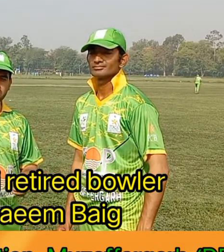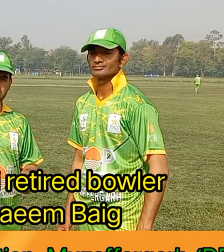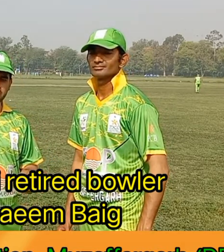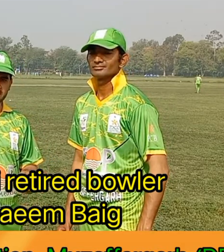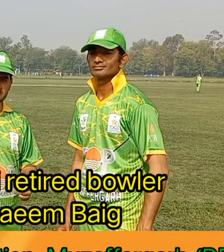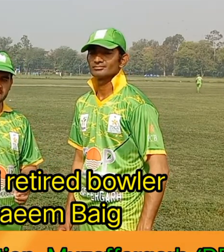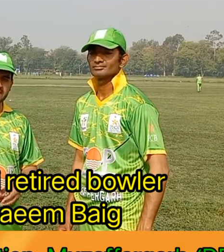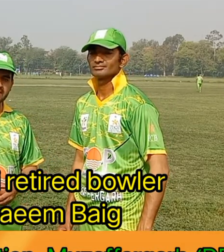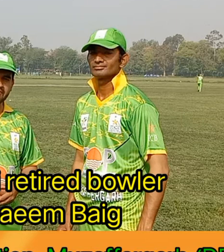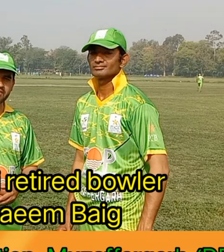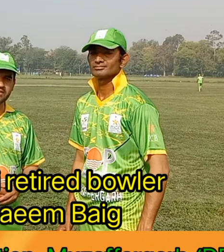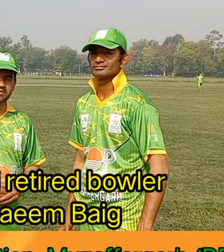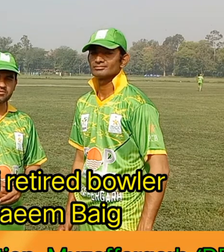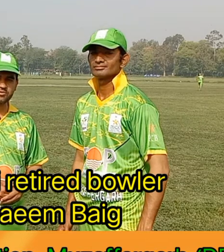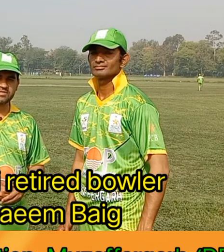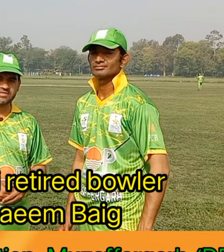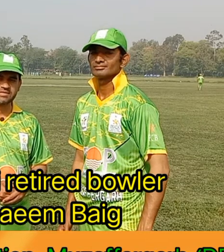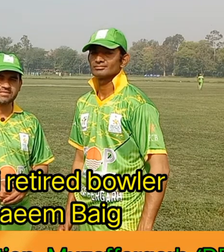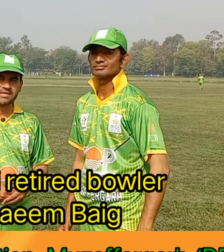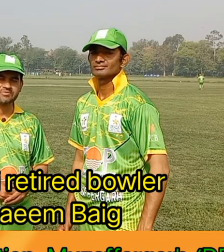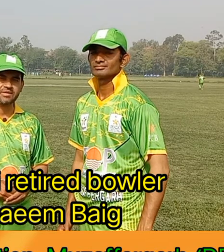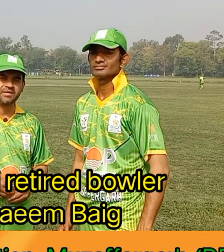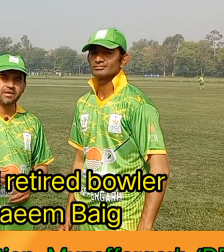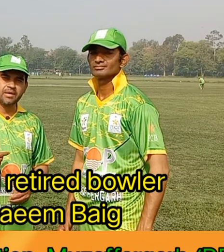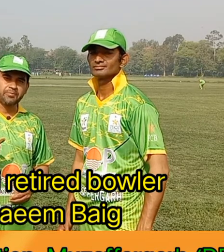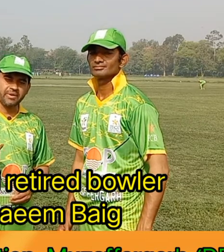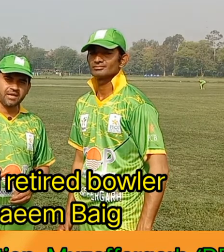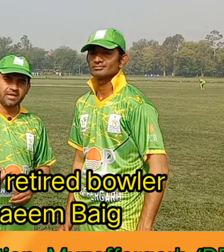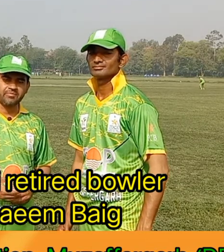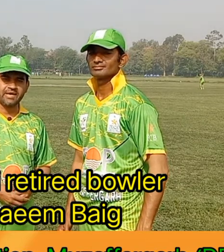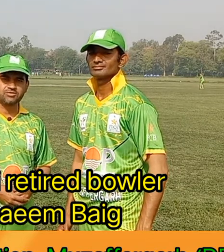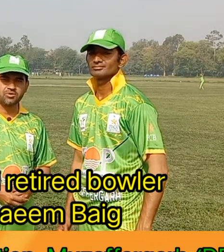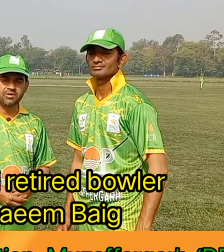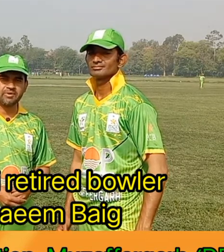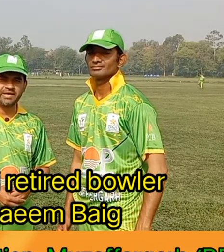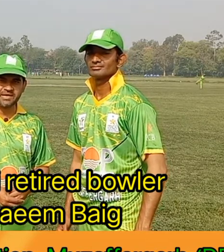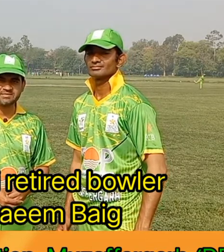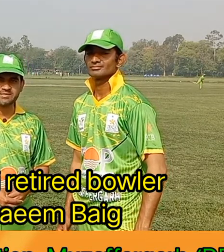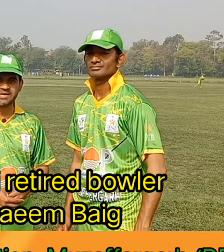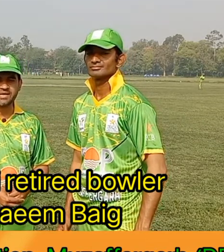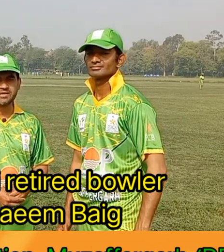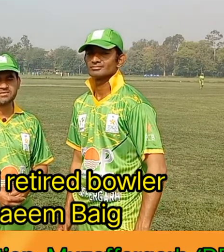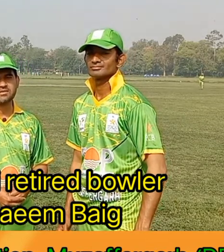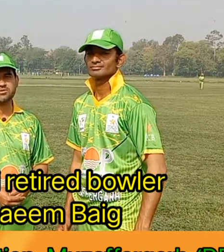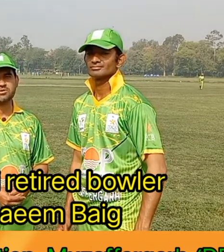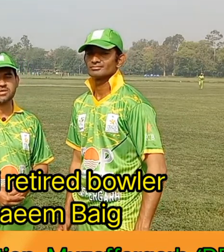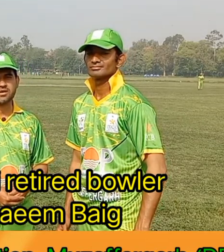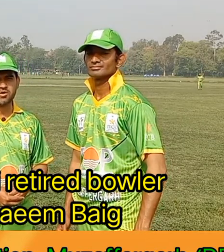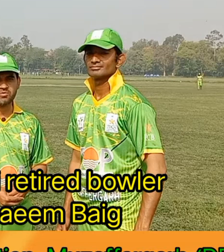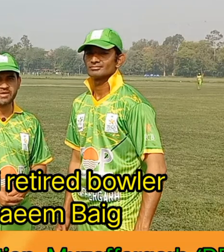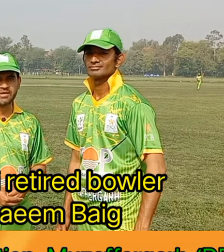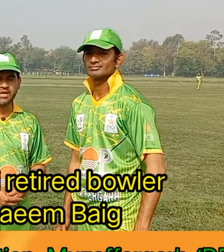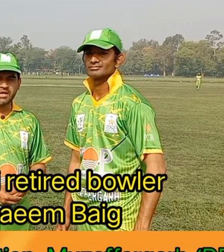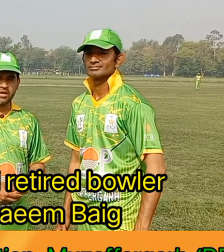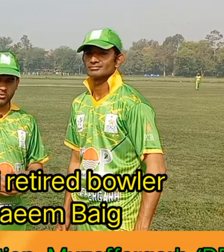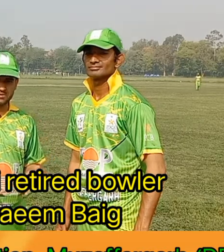پاکستان ڈیف کرکیٹ اسوسییشن کی جانب سے پہلا میچ جو کہ براہ راست دکھایا گیا سن دو ہزار نو میں ہو